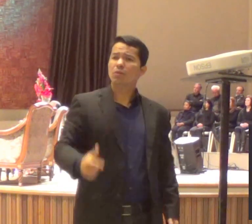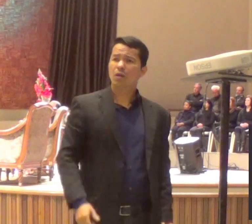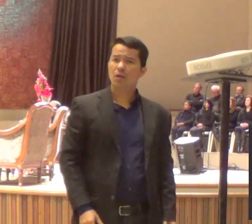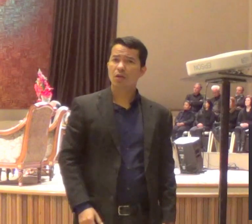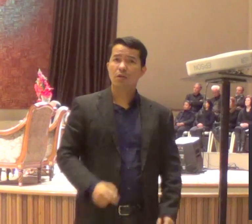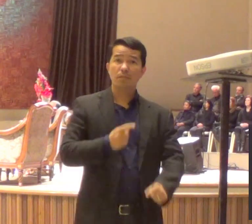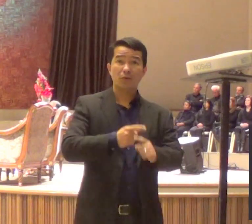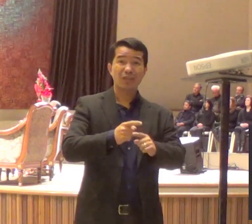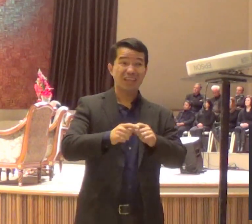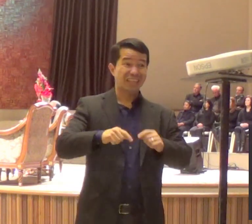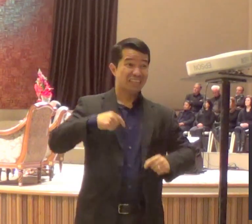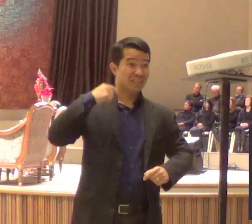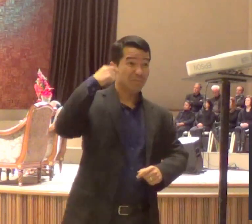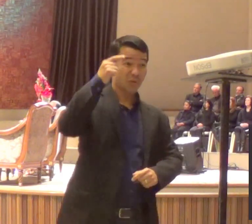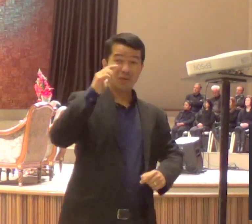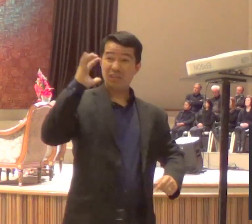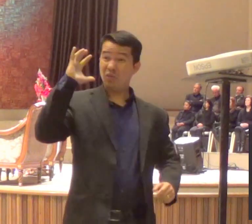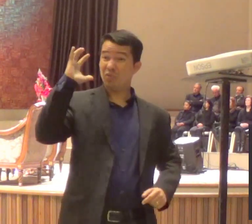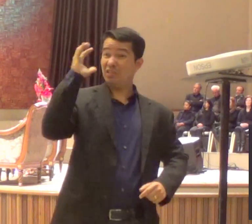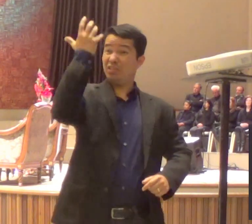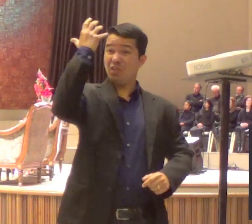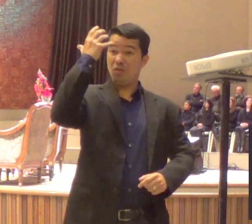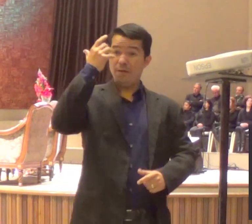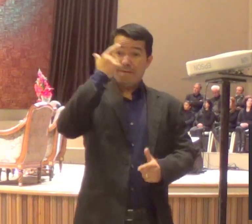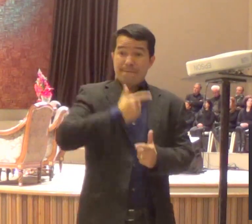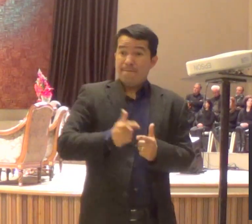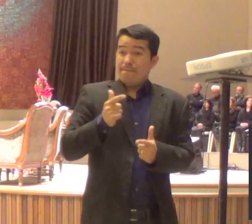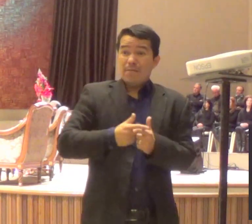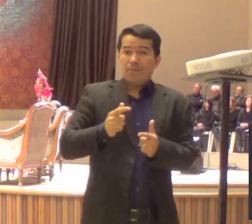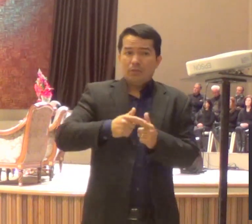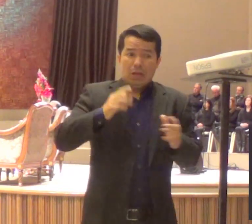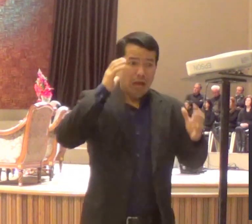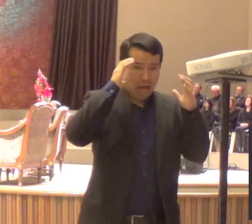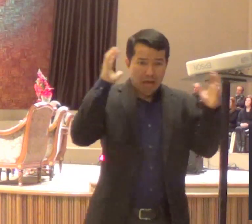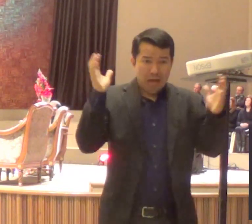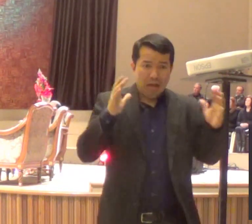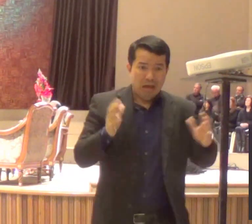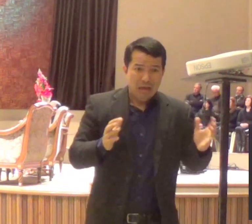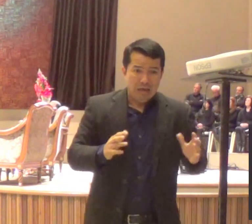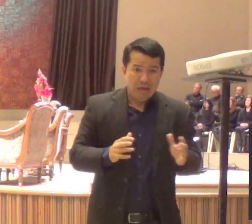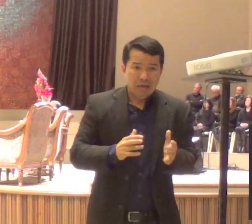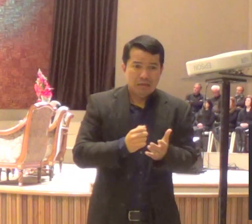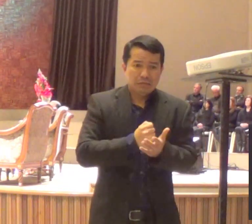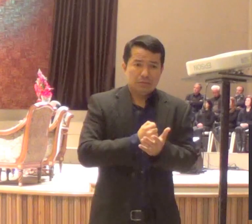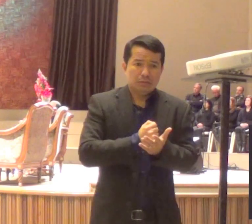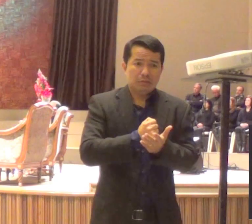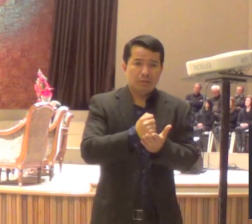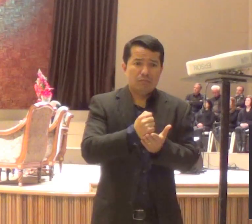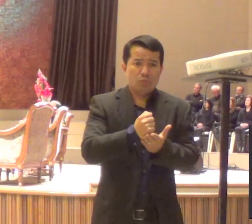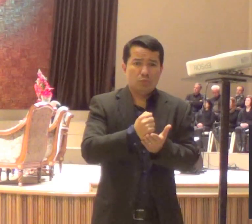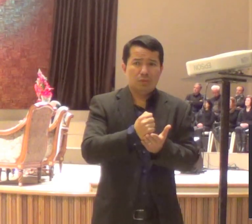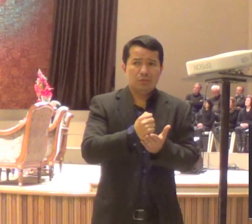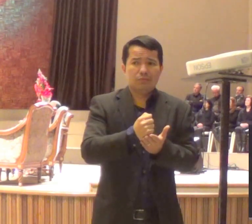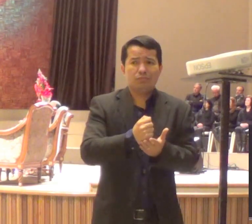feito, a gente não pode voltar atrás, então vem aquela dor no coração, a ponto de Judas se matar,